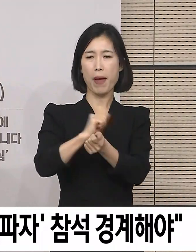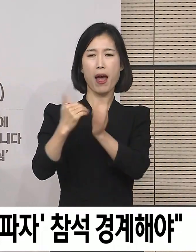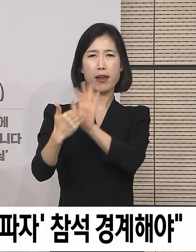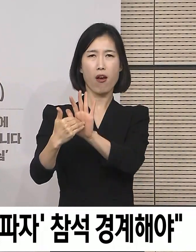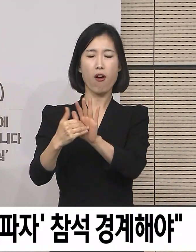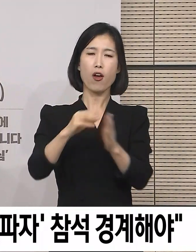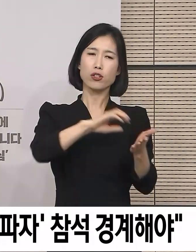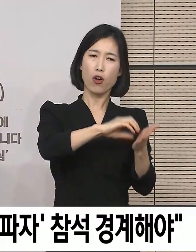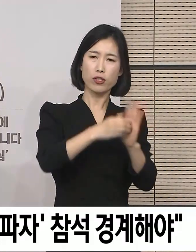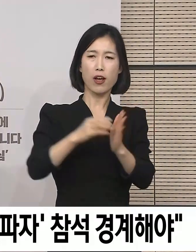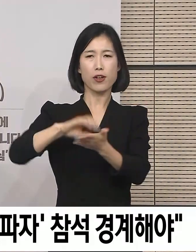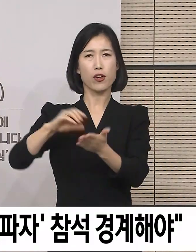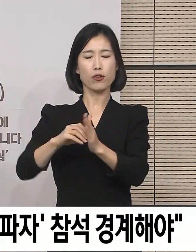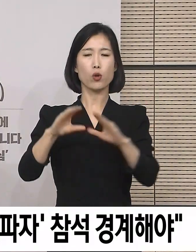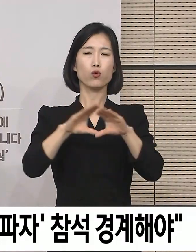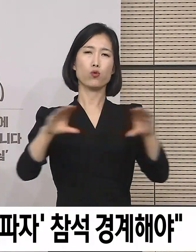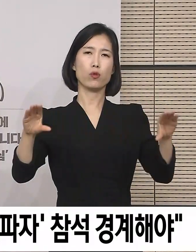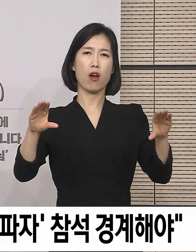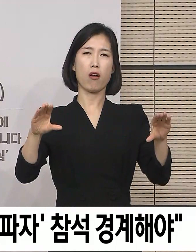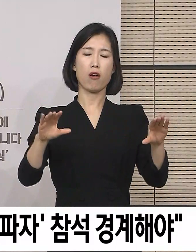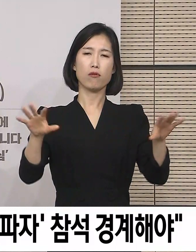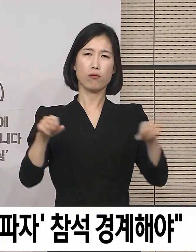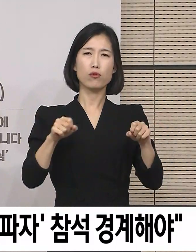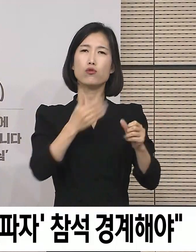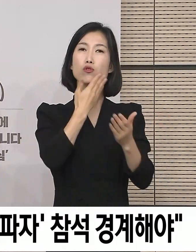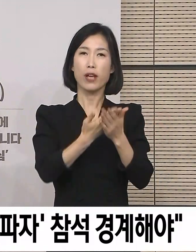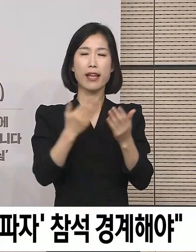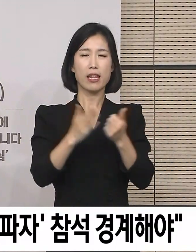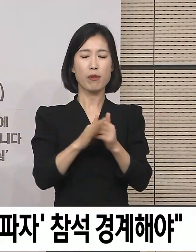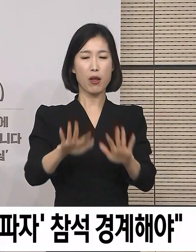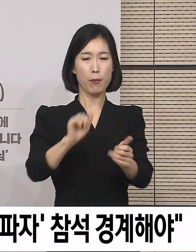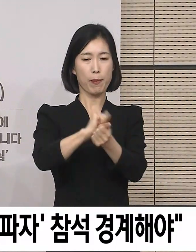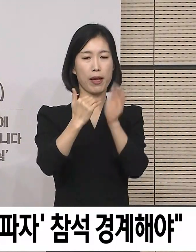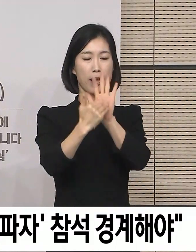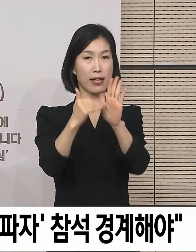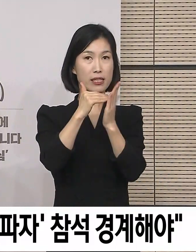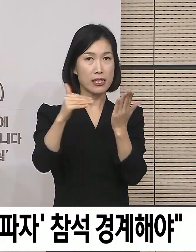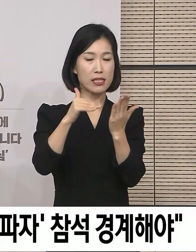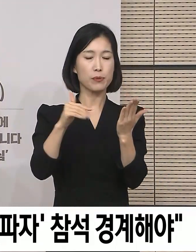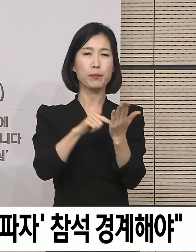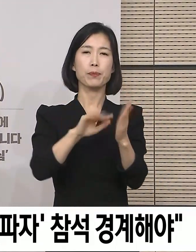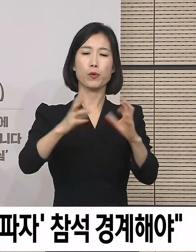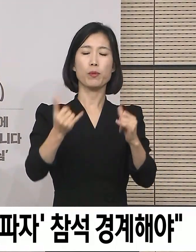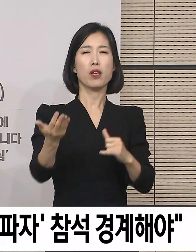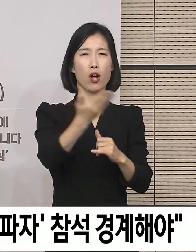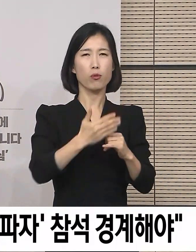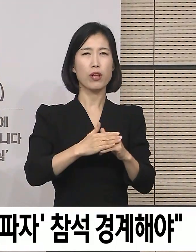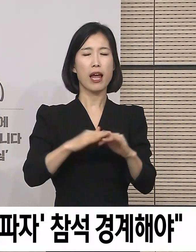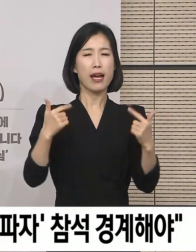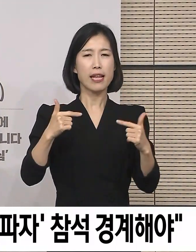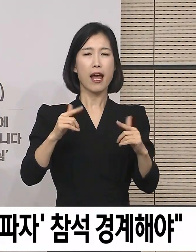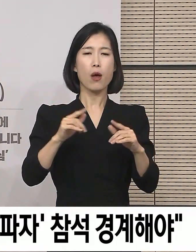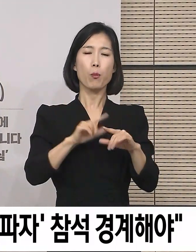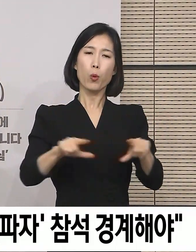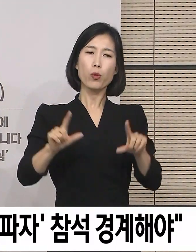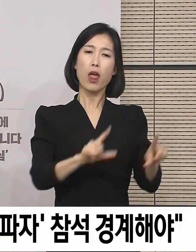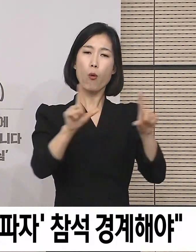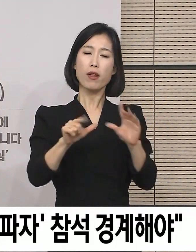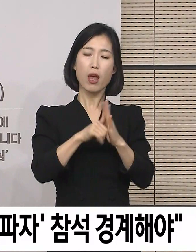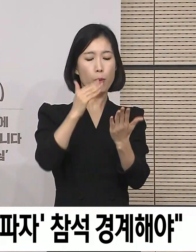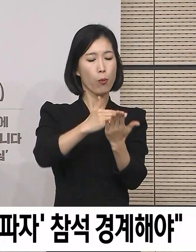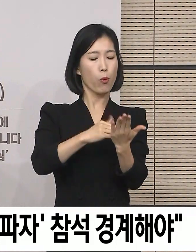적정하게 균형을 이루는 데 달려 있으므로 이 방역 지침은 국민 여러분들께서 일상 속에서